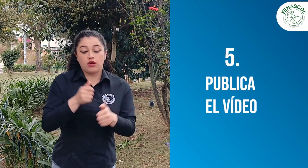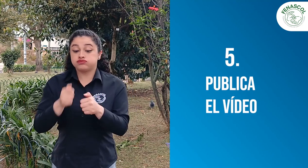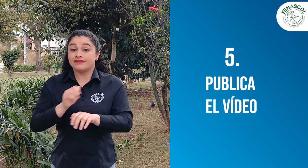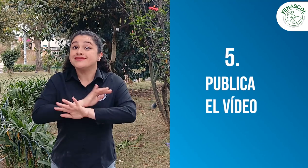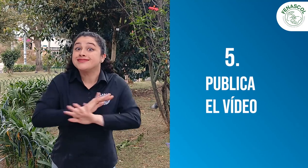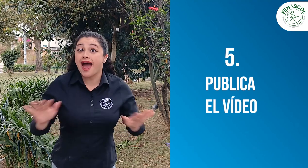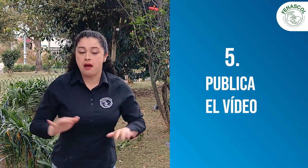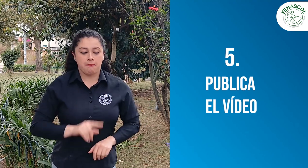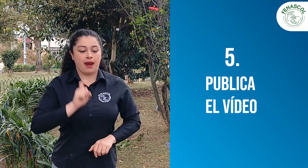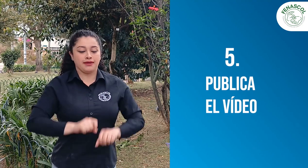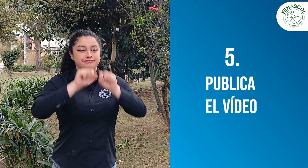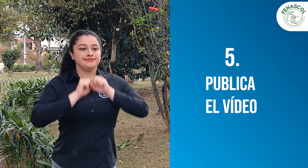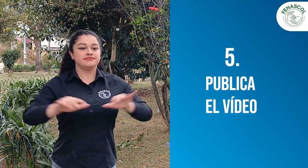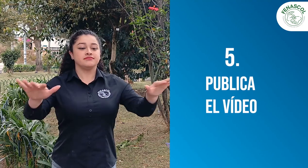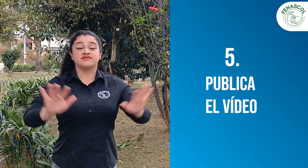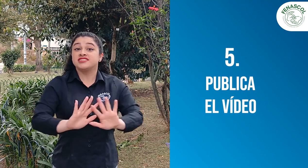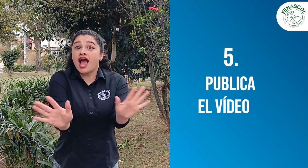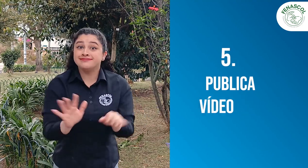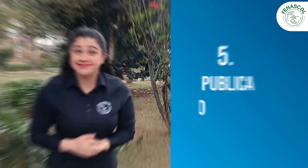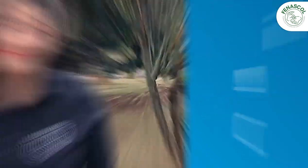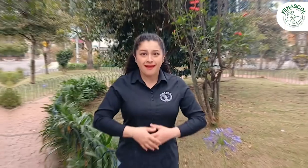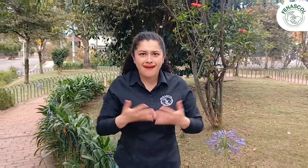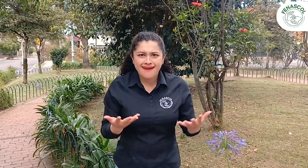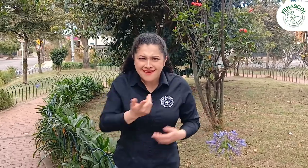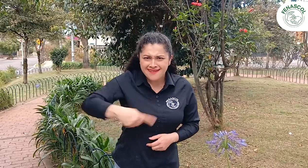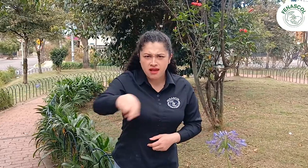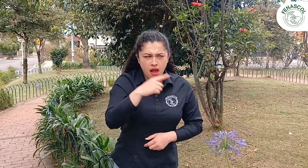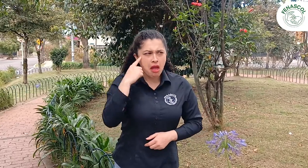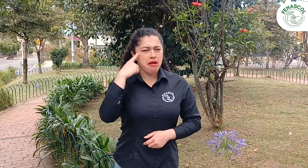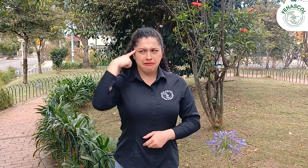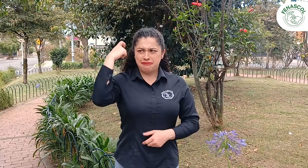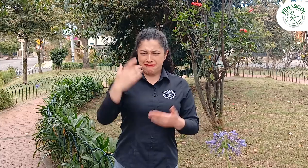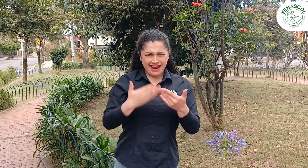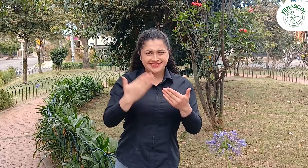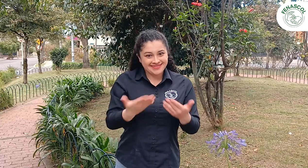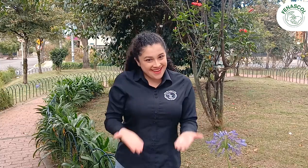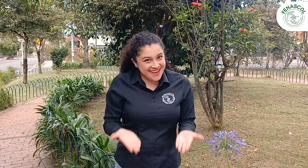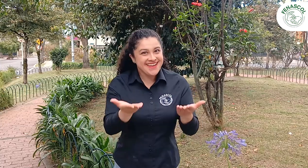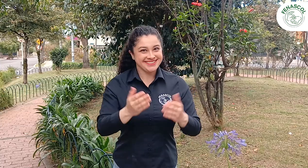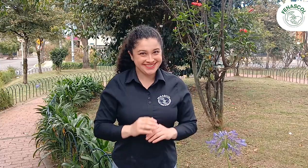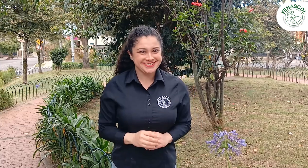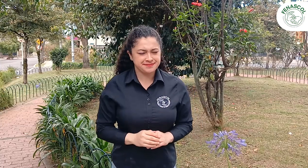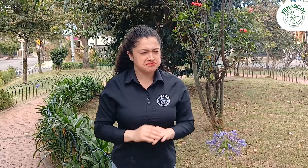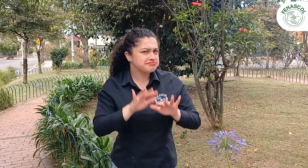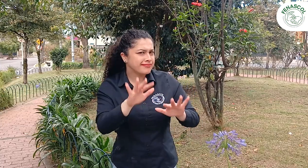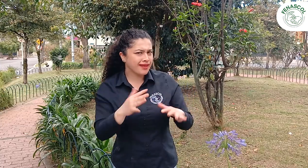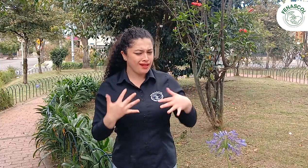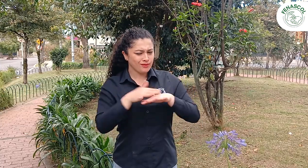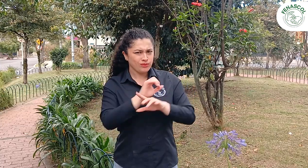Listo, ahora puedes publicar el video. Este reto es muy sencillo y los invitamos a que participen. Los videos